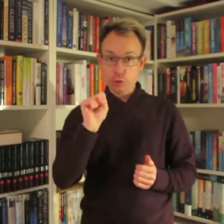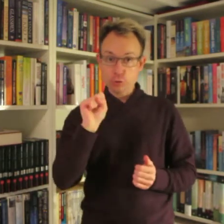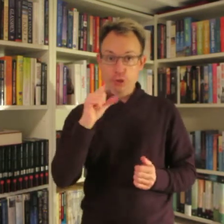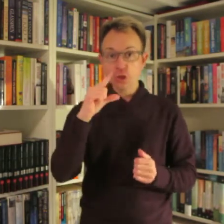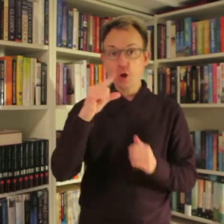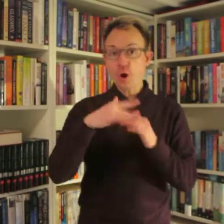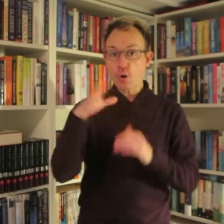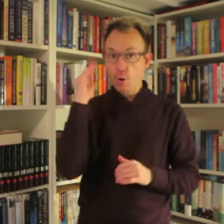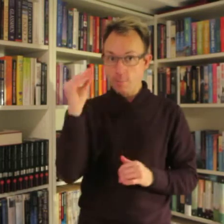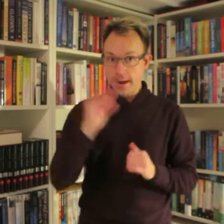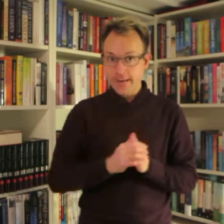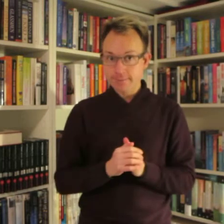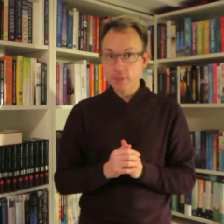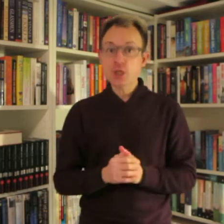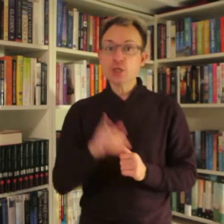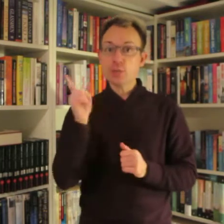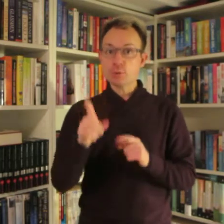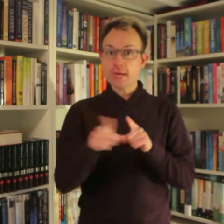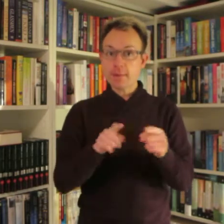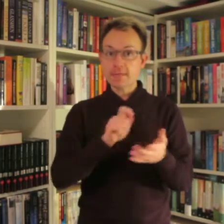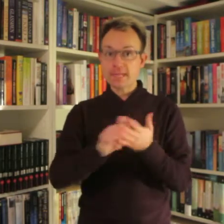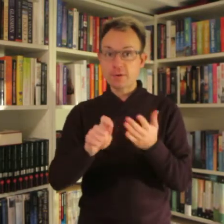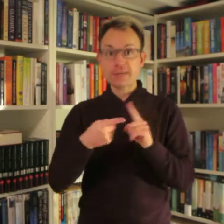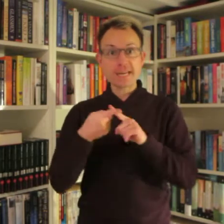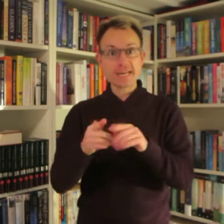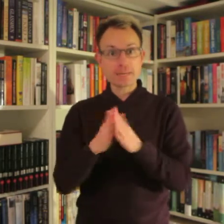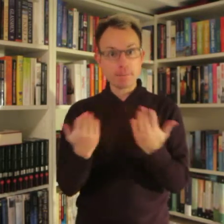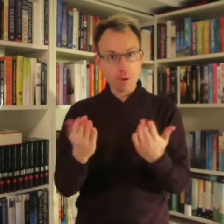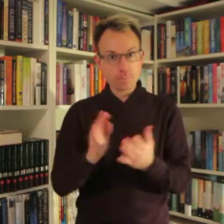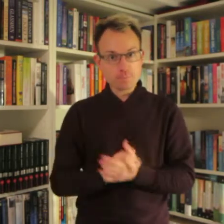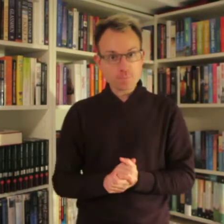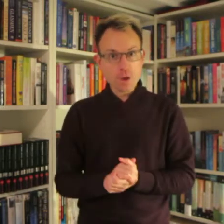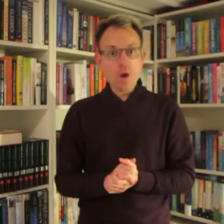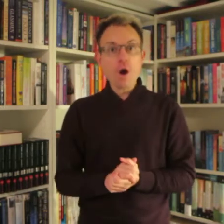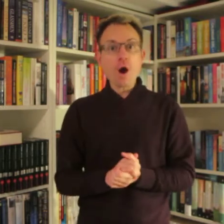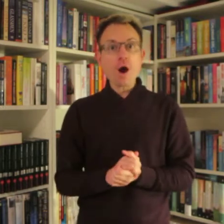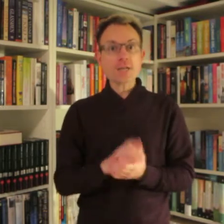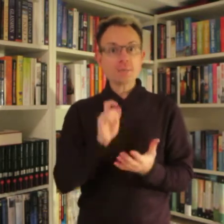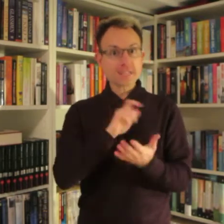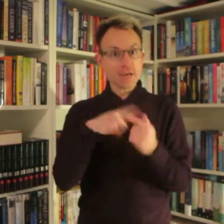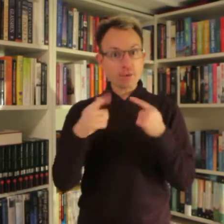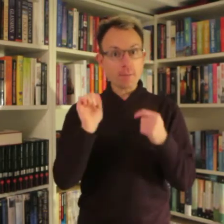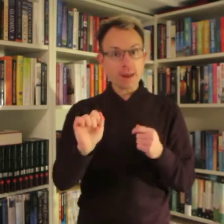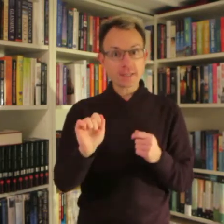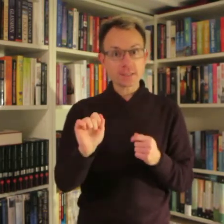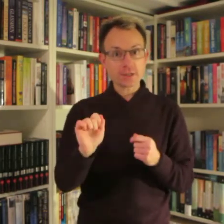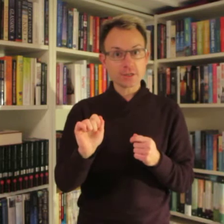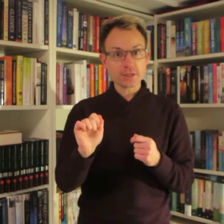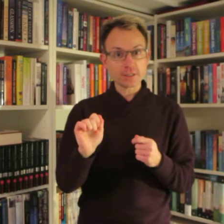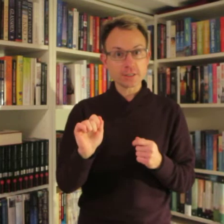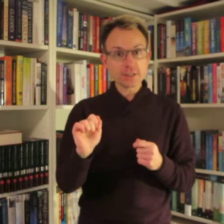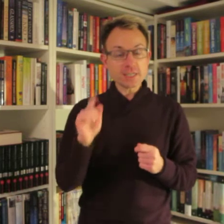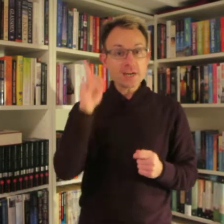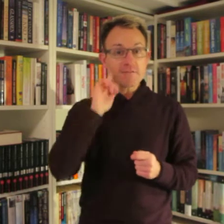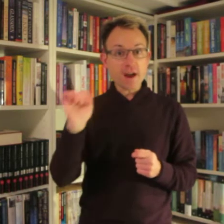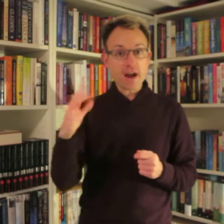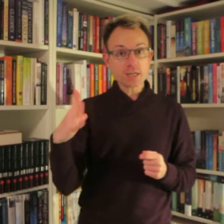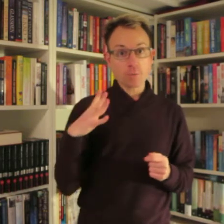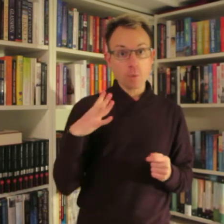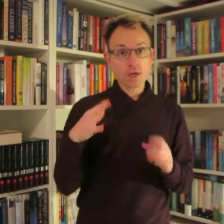Markus Goldman, som nu er i gang med at drive den næste bog. Og han fortæller nu om hans... Fars brors